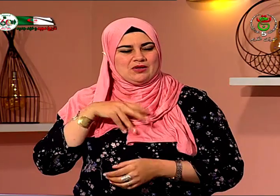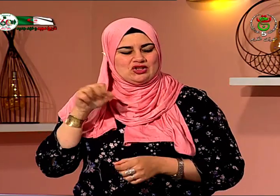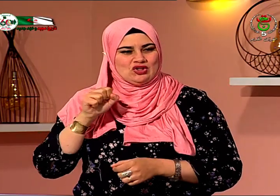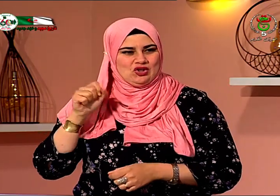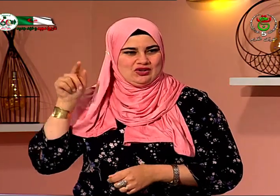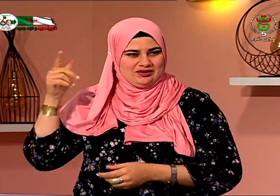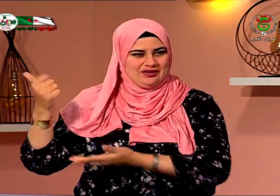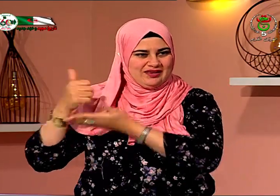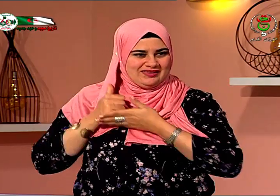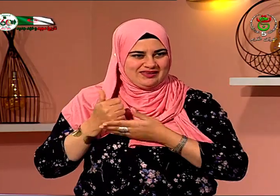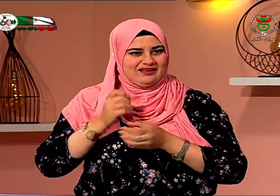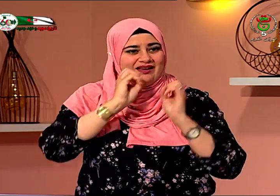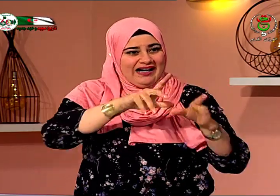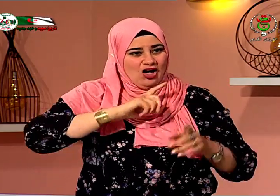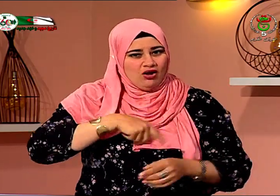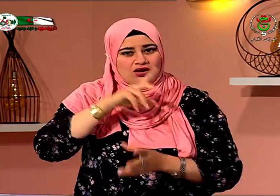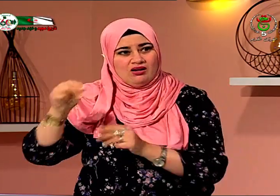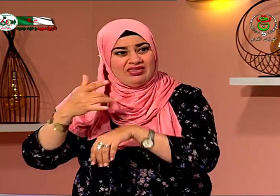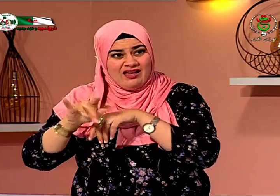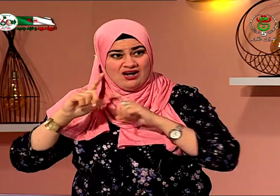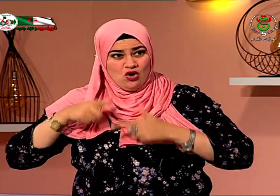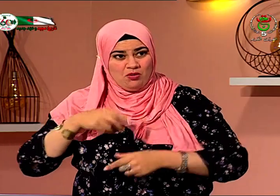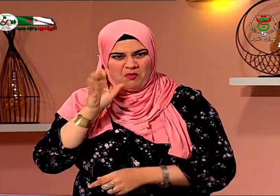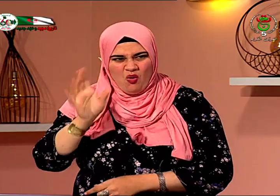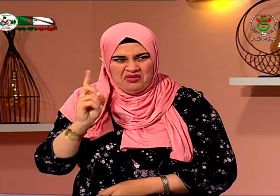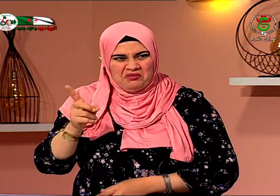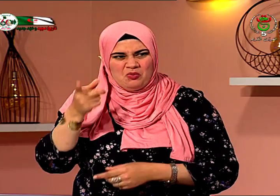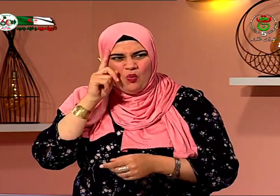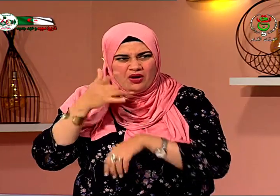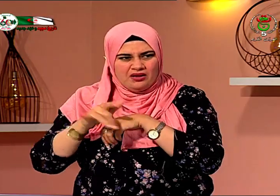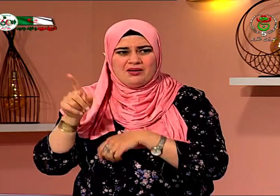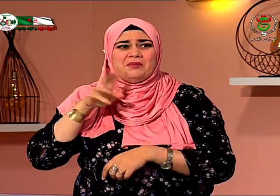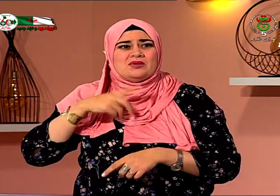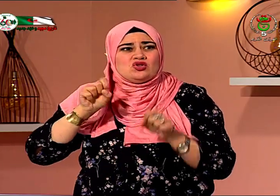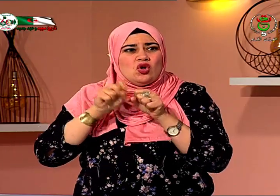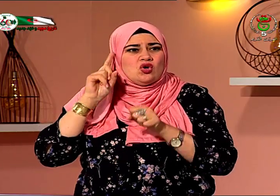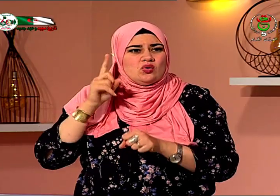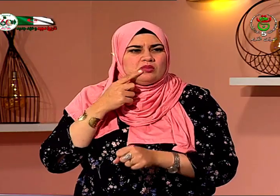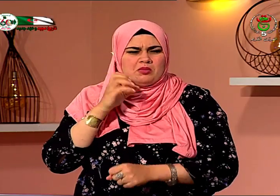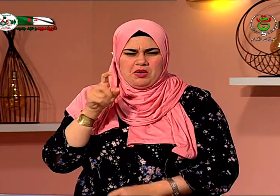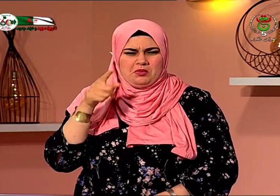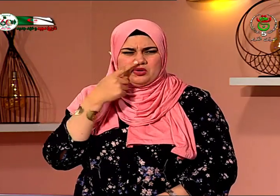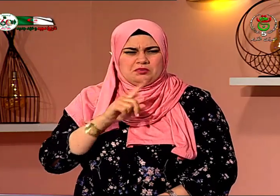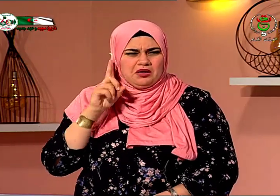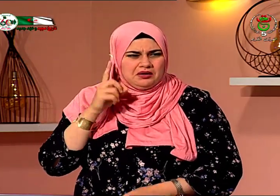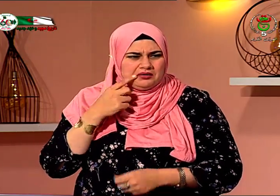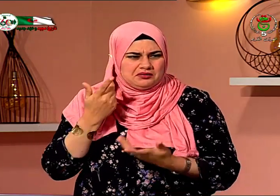مسكينة تصل إلى المدرسة متأخرة وهي تقول أني كنت أساعد أختي لأن أختي صماء